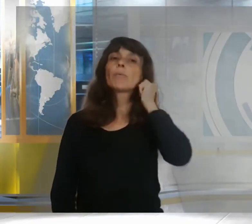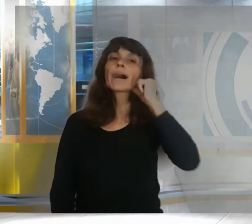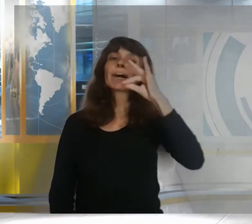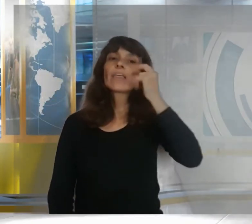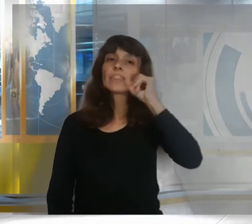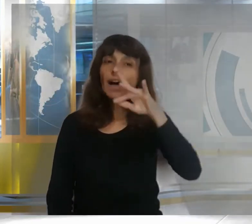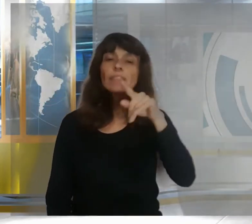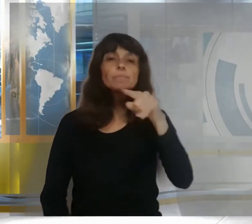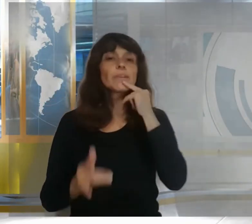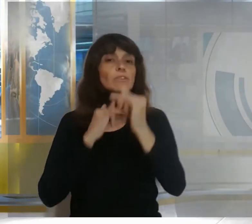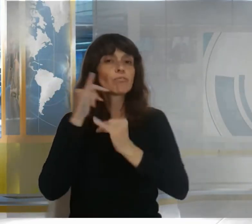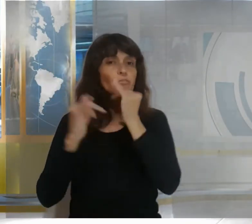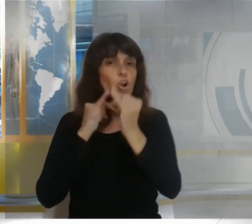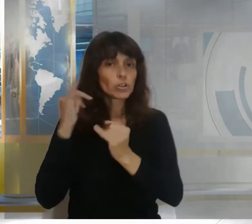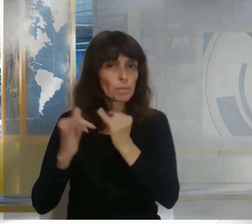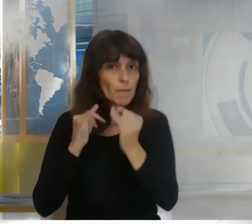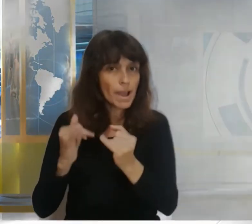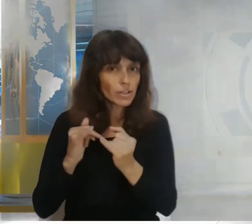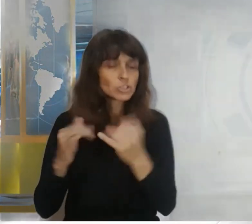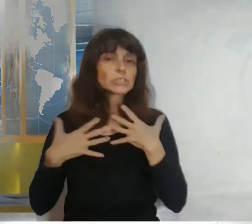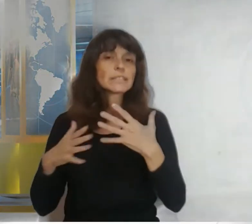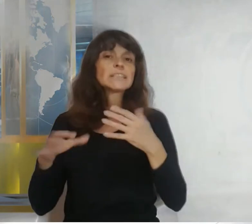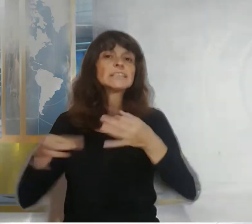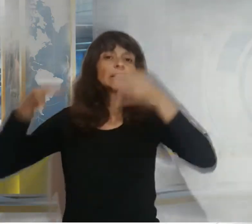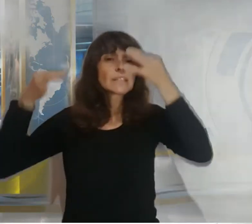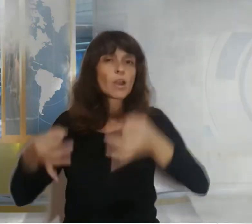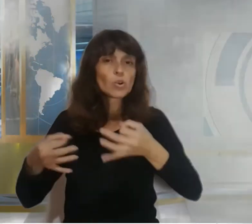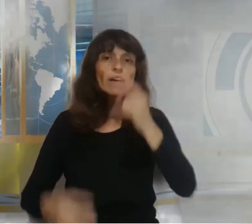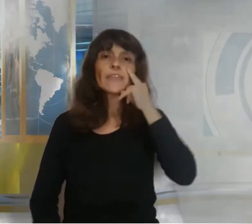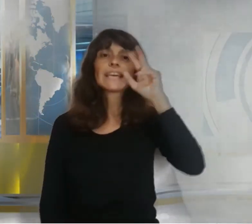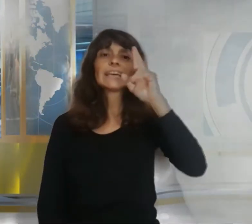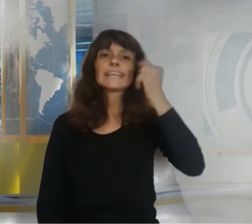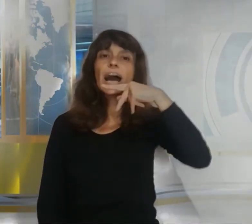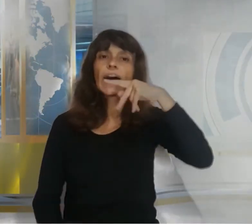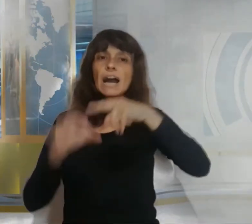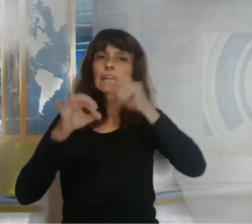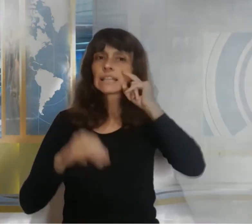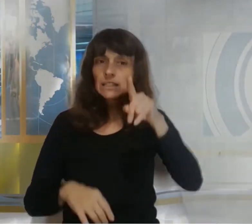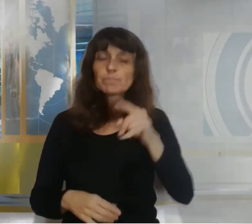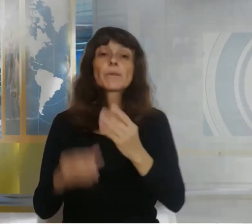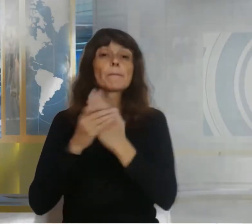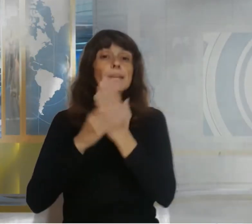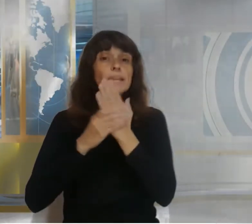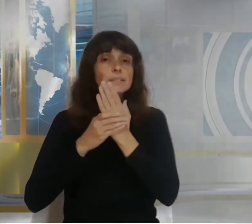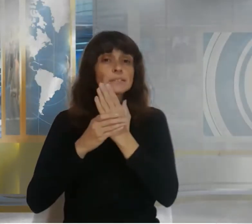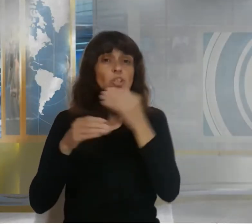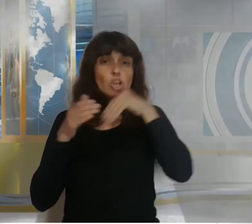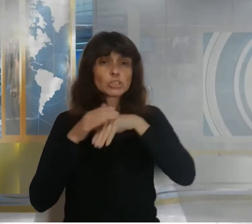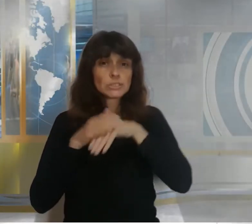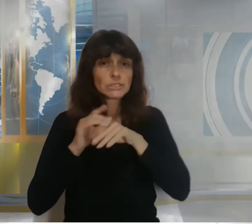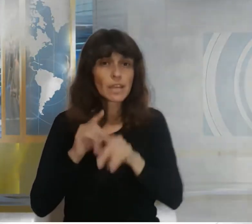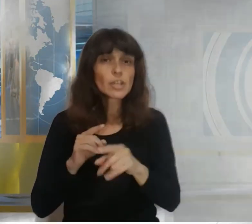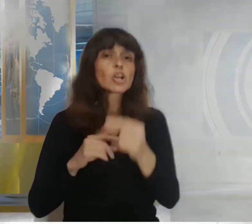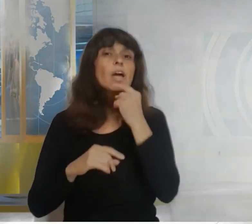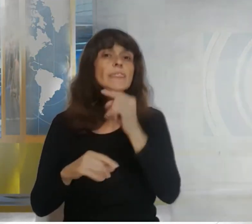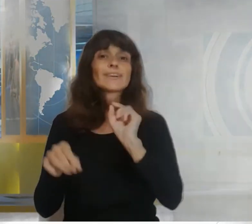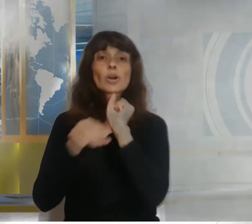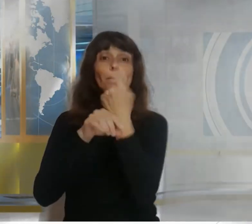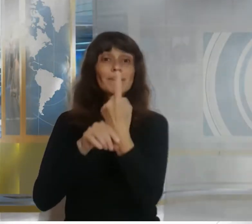de seguridad iraquíes el ministro del interior dijo que el primer atacante suicida se precipitó al